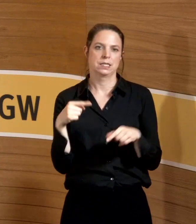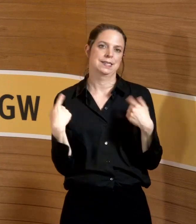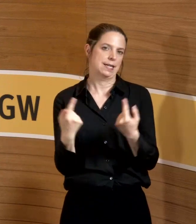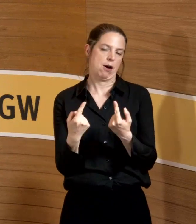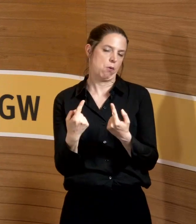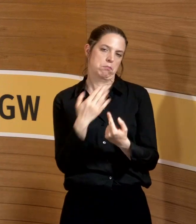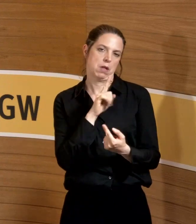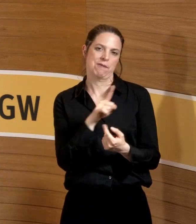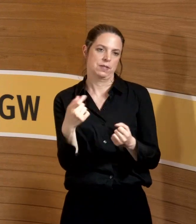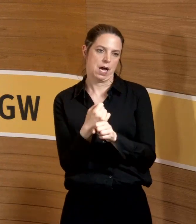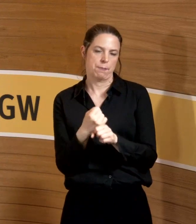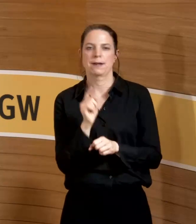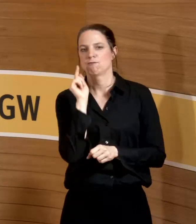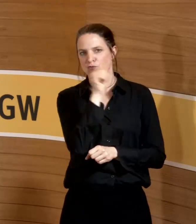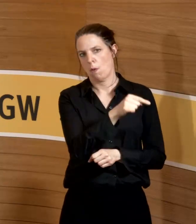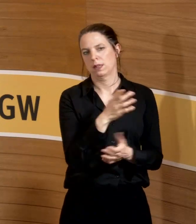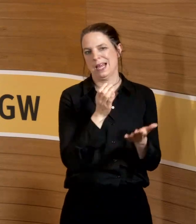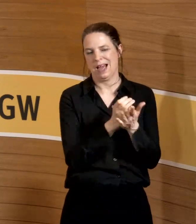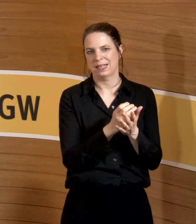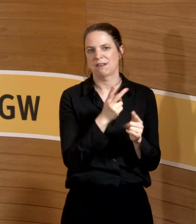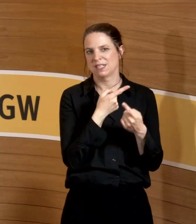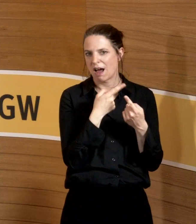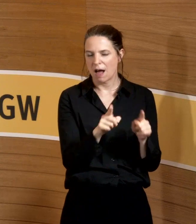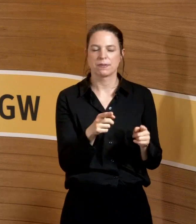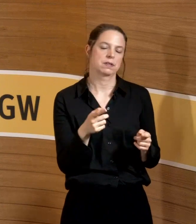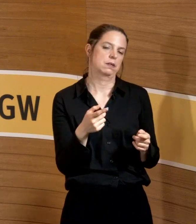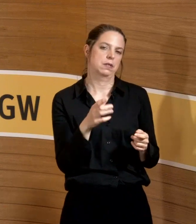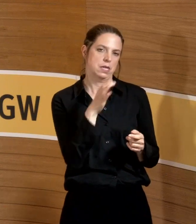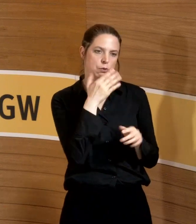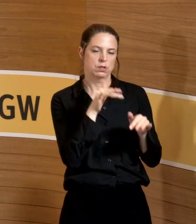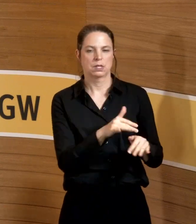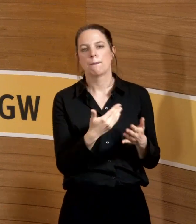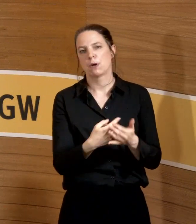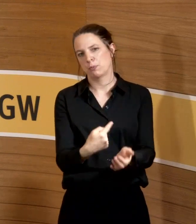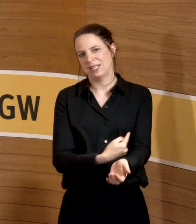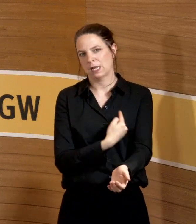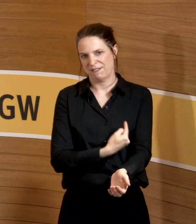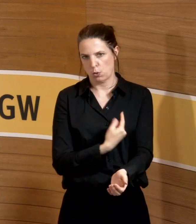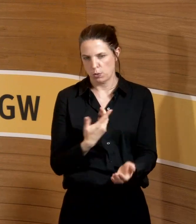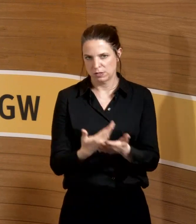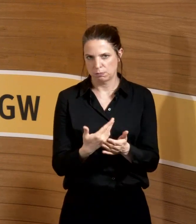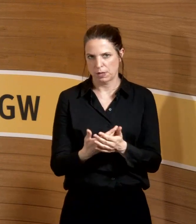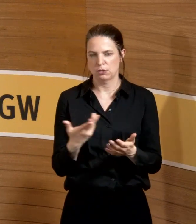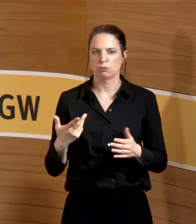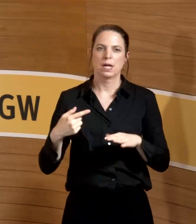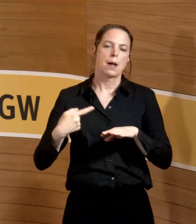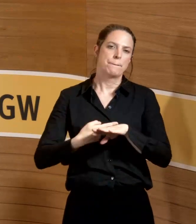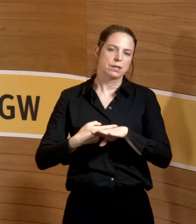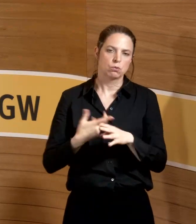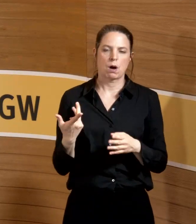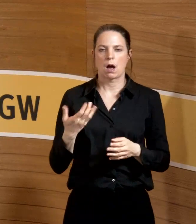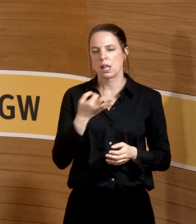OPs eingesetzt, wo andere Formen der Narkose, Tiva ist also eine intravenöse Narkose, peritual, lokal,